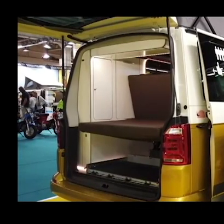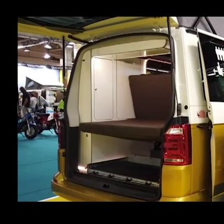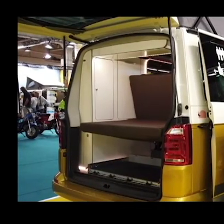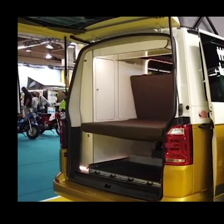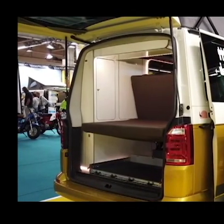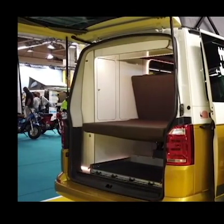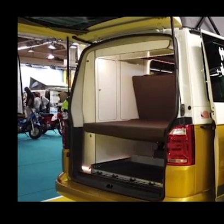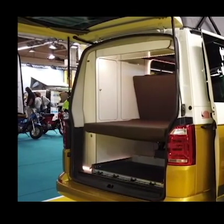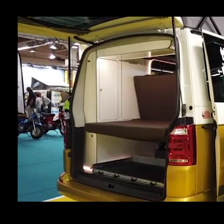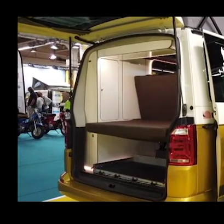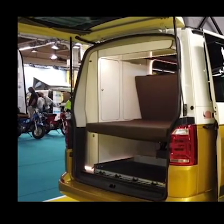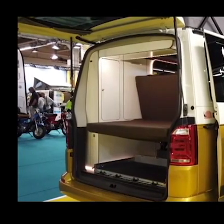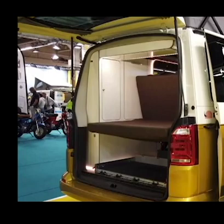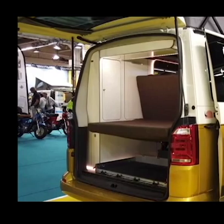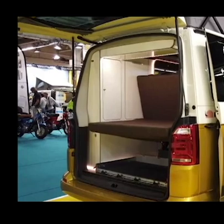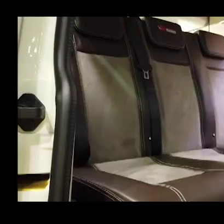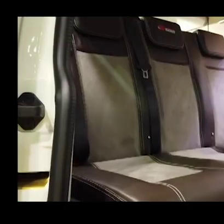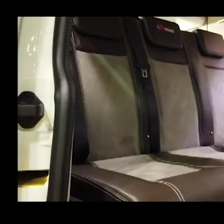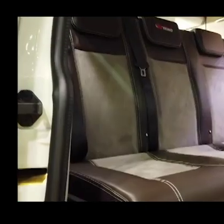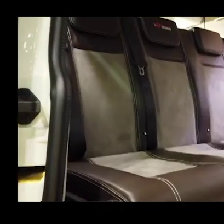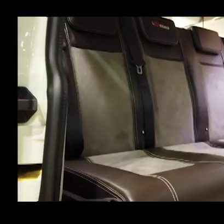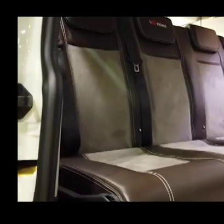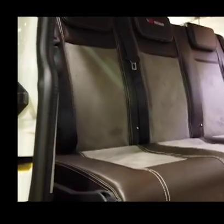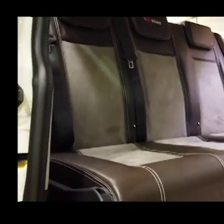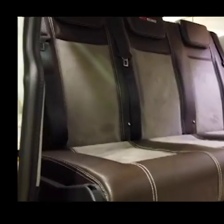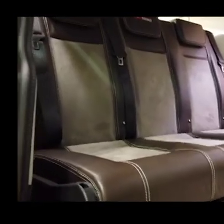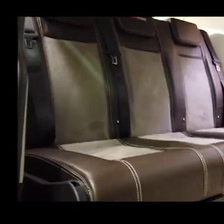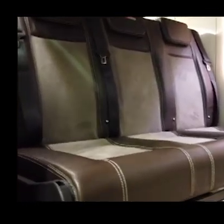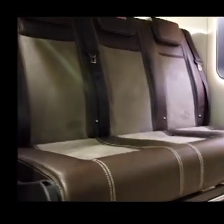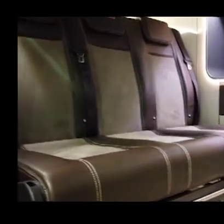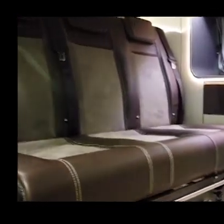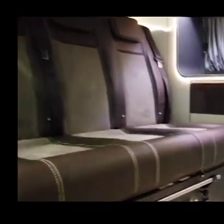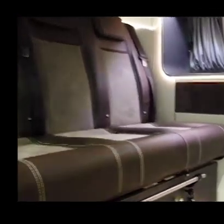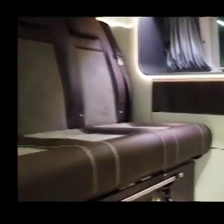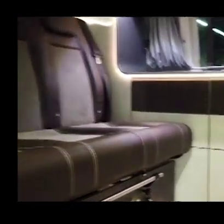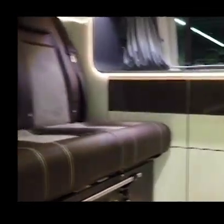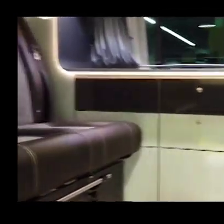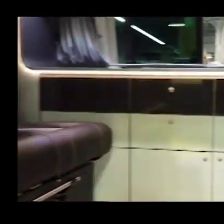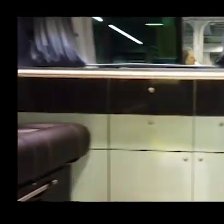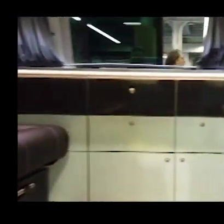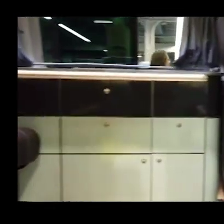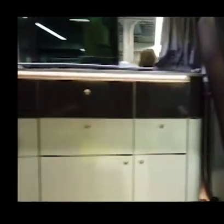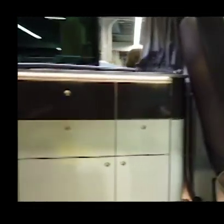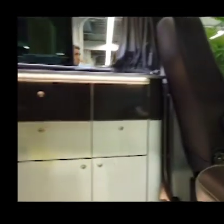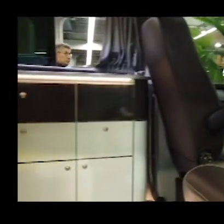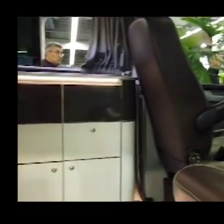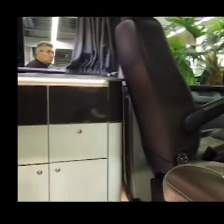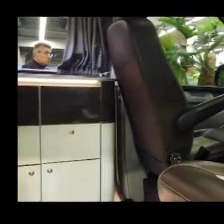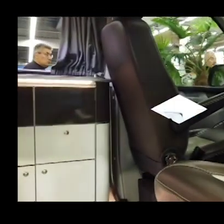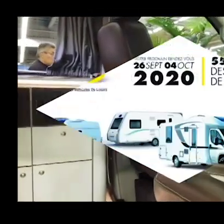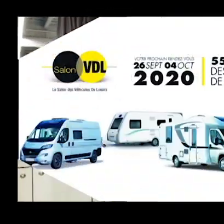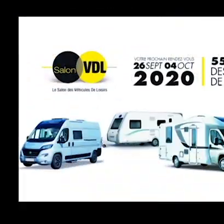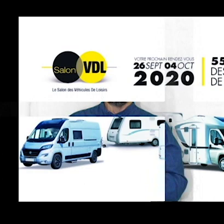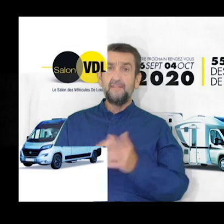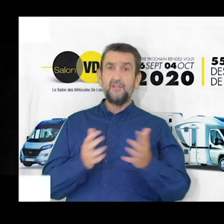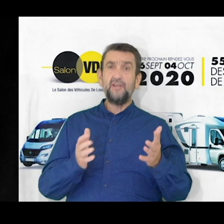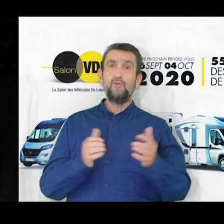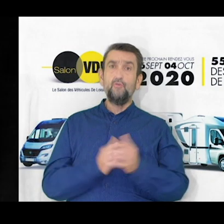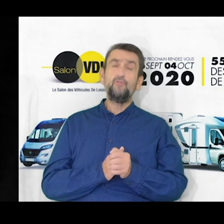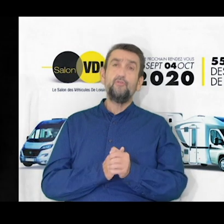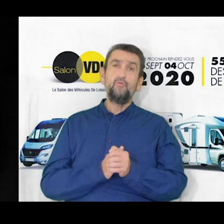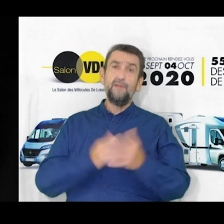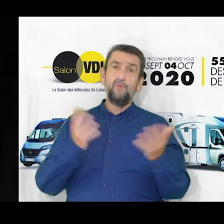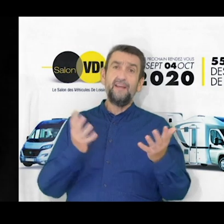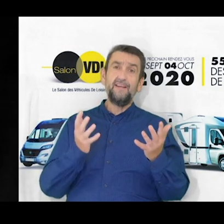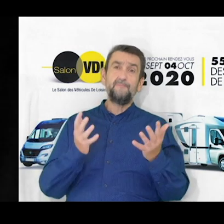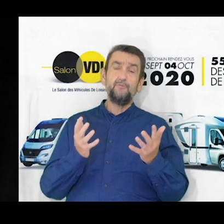-gars des faucons aménagés ou des caravanes des mobilos qui viennent et qui exposent leurs modèles donc vous avez l'intégralité des modèles du constructeur sachez